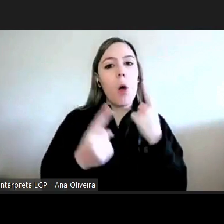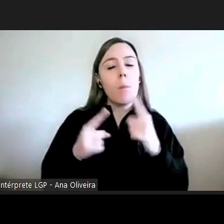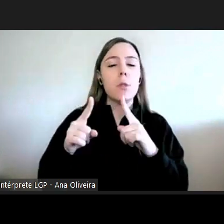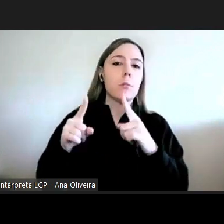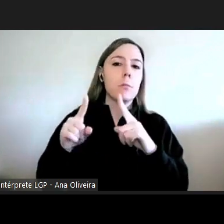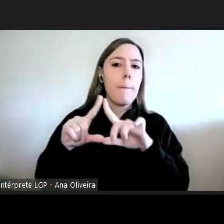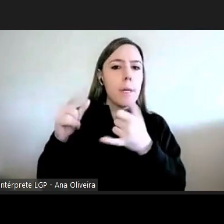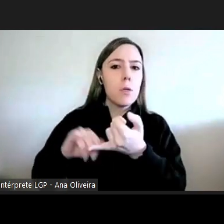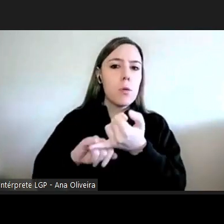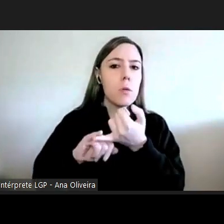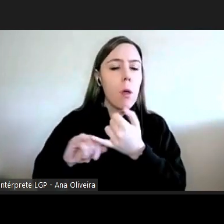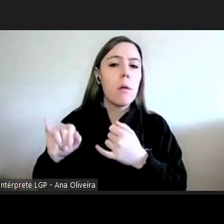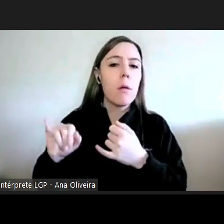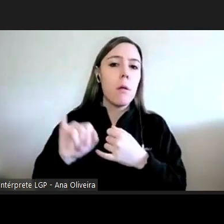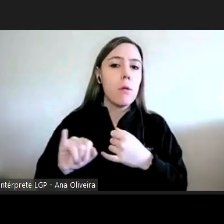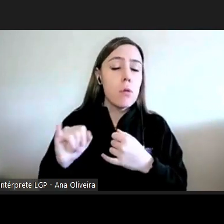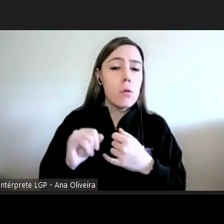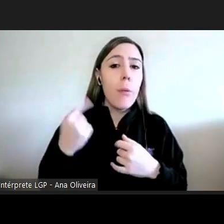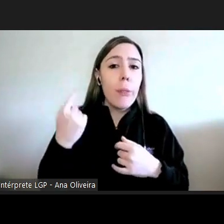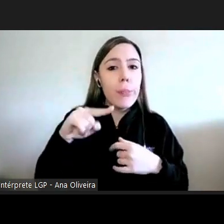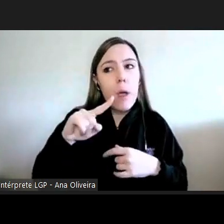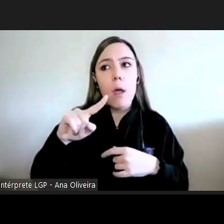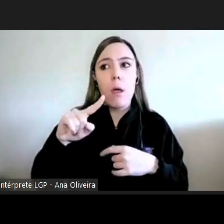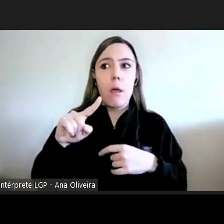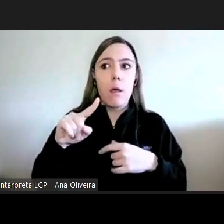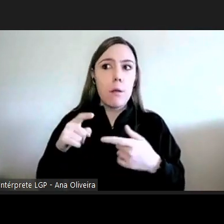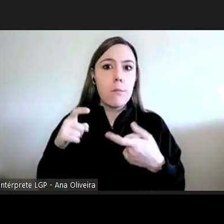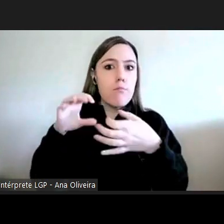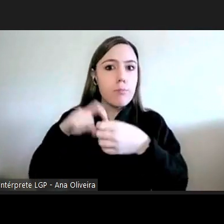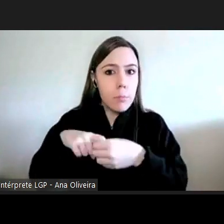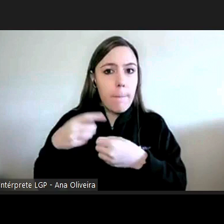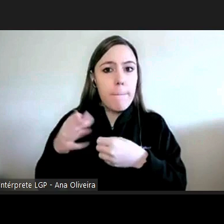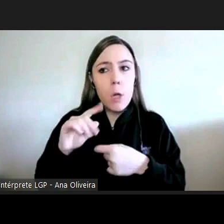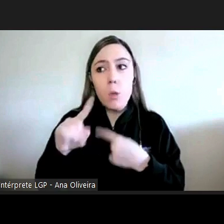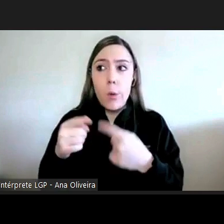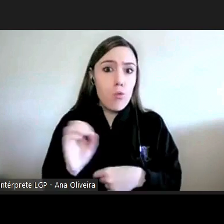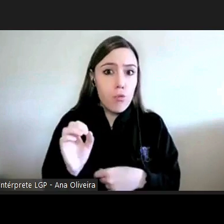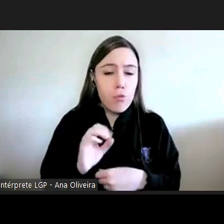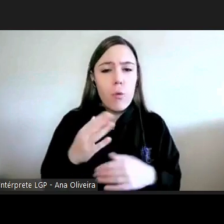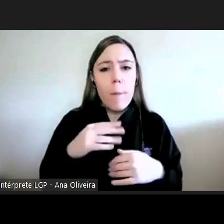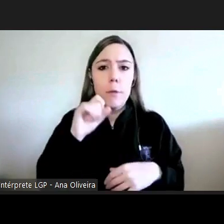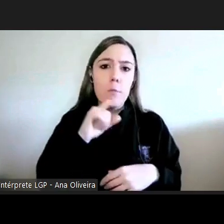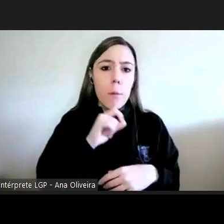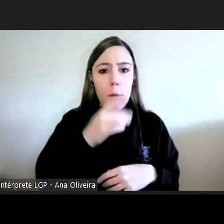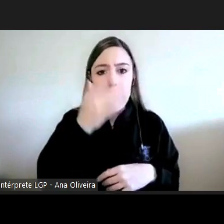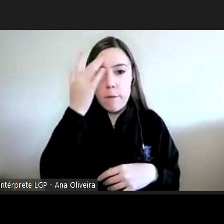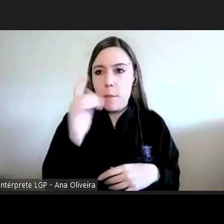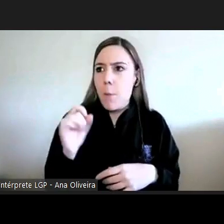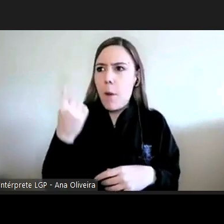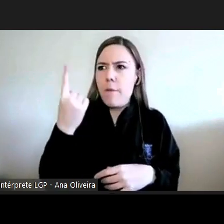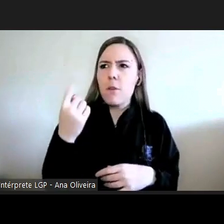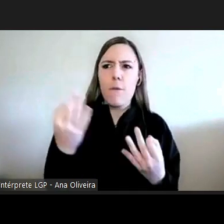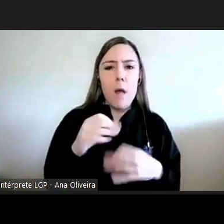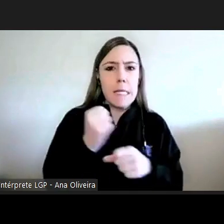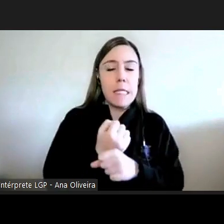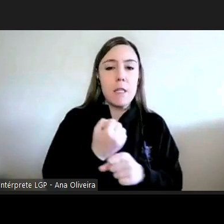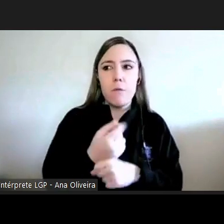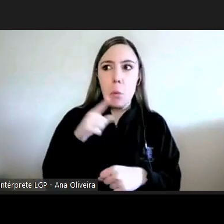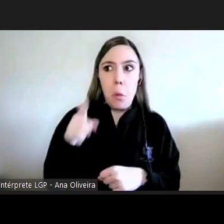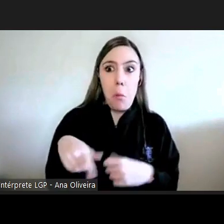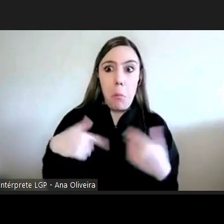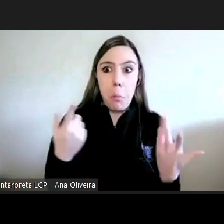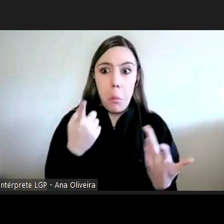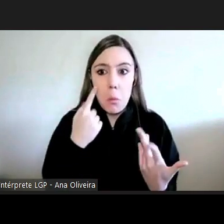outras que não têm nenhuma e em que uma solicitação do provedor de justiça pode facilmente ser a primeira vez na vida que aquele serviço ouviu de falar